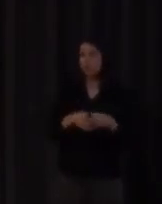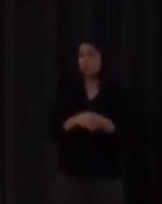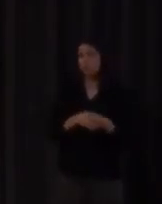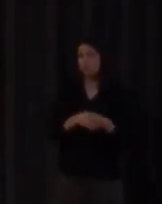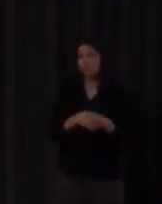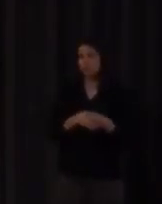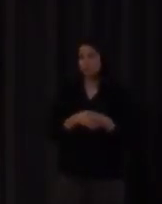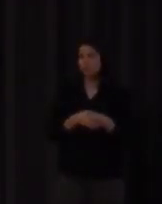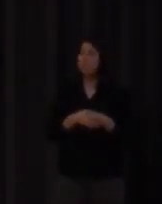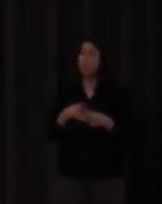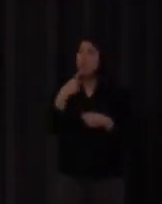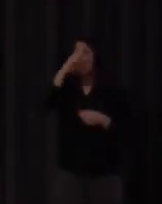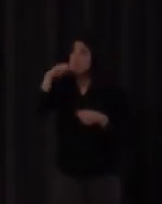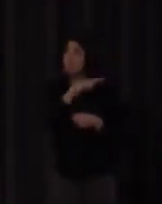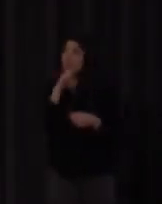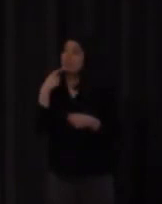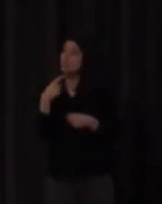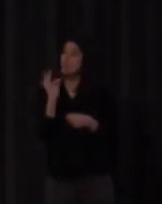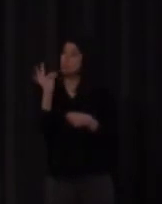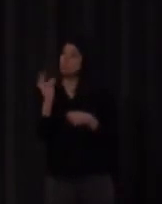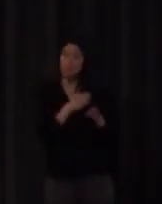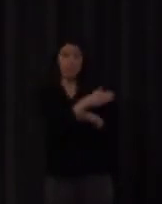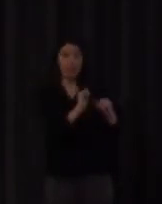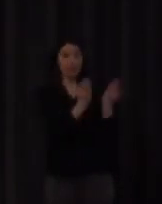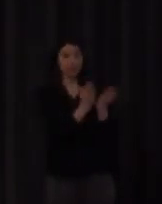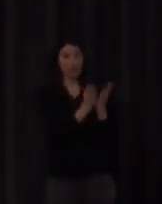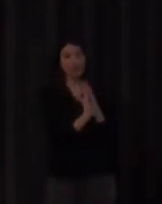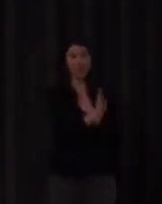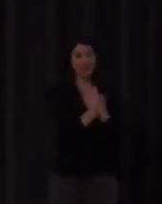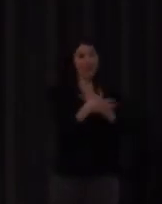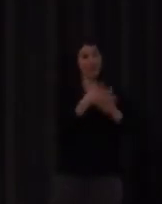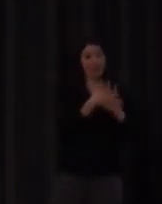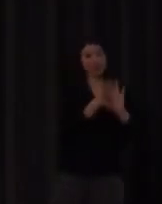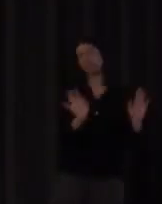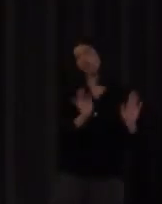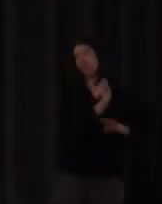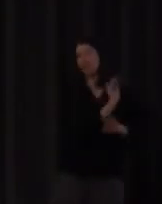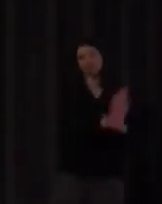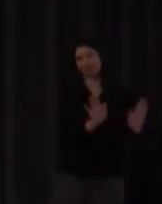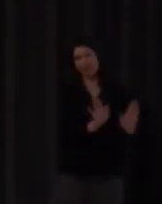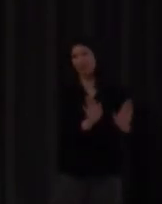aprender todas las materias en lengua de signos pero bueno eso en el instituto en casa ¿para qué?